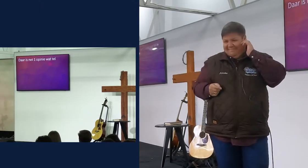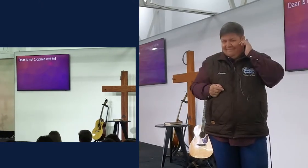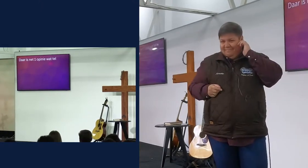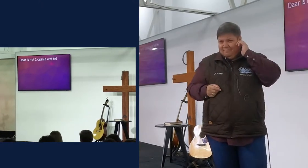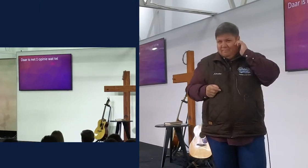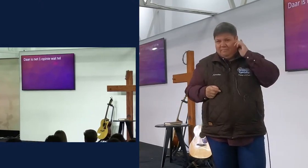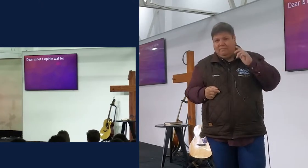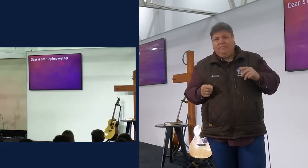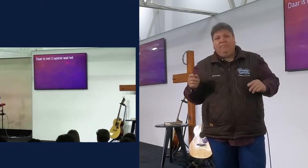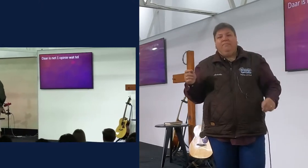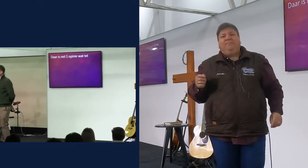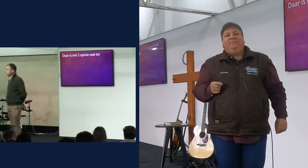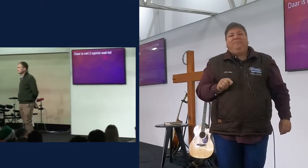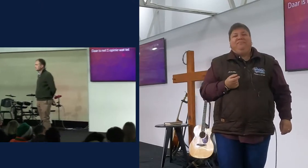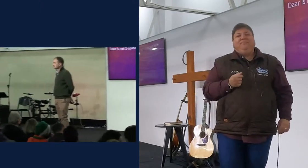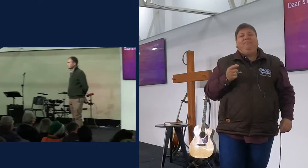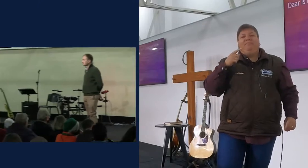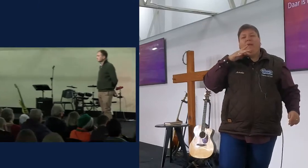kan ek gaan amal sy oog kry,